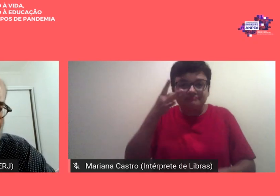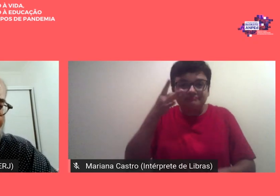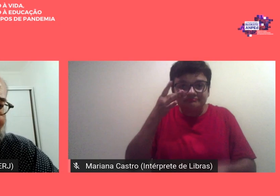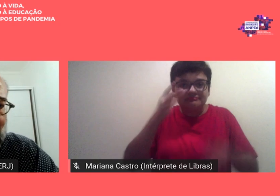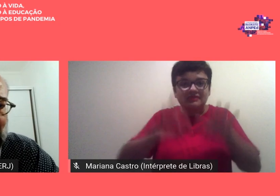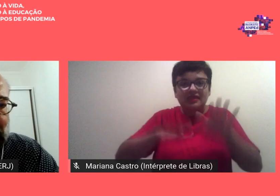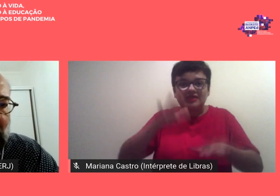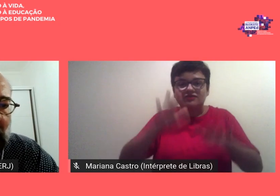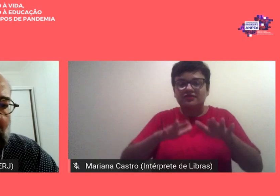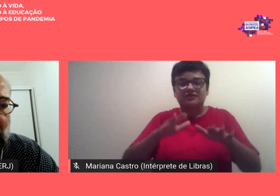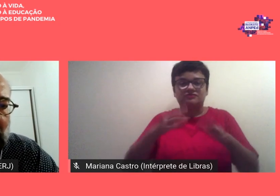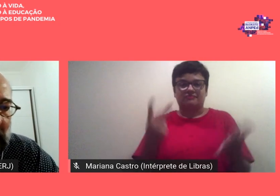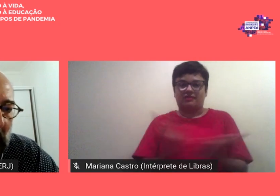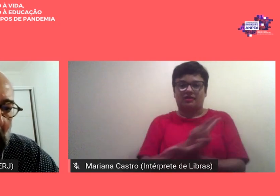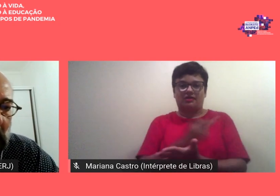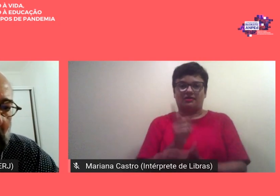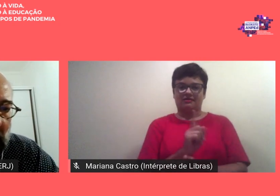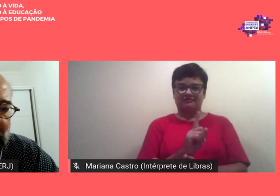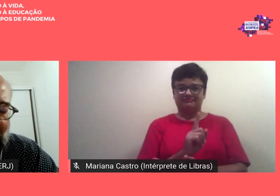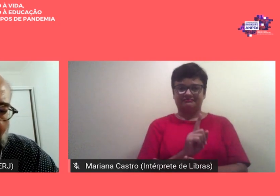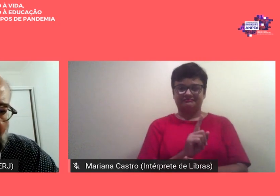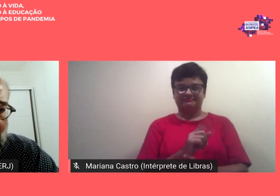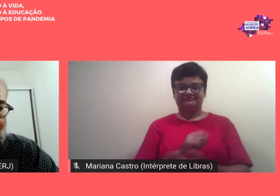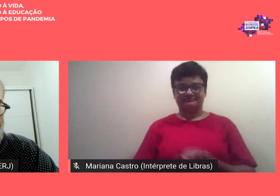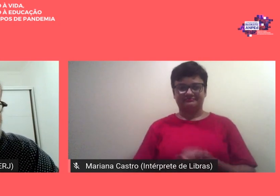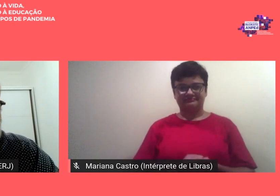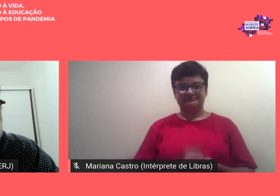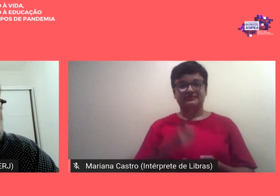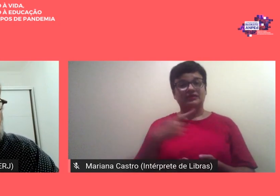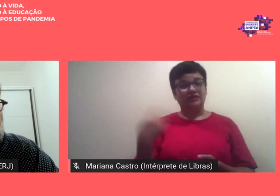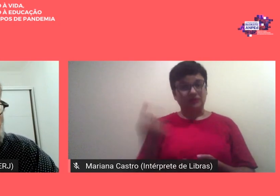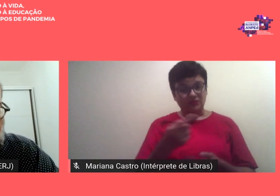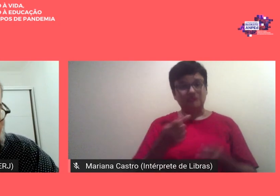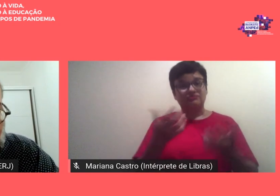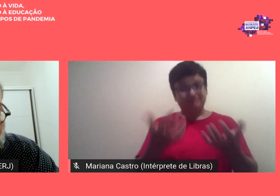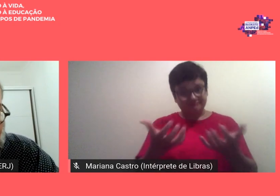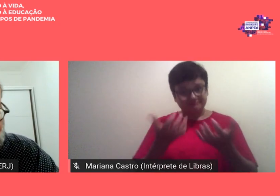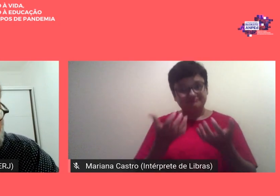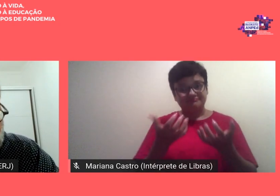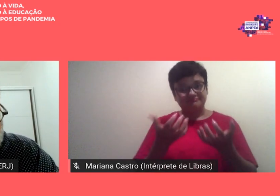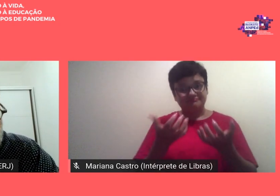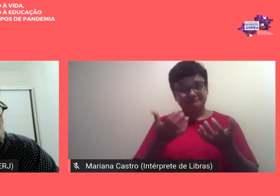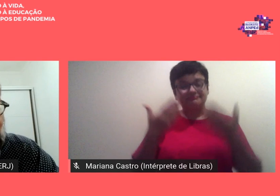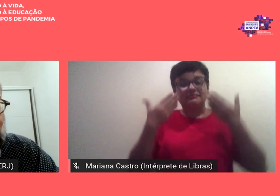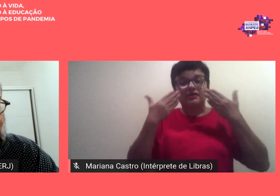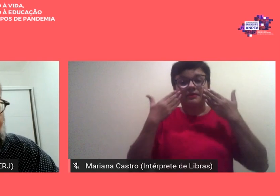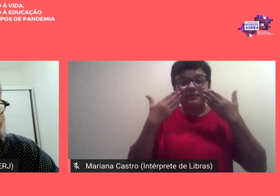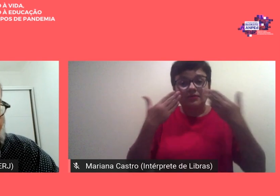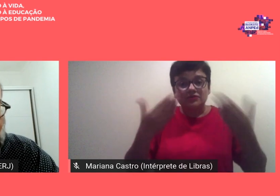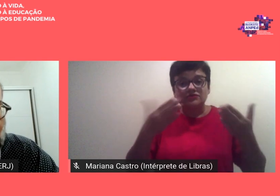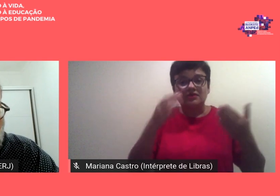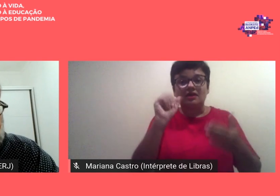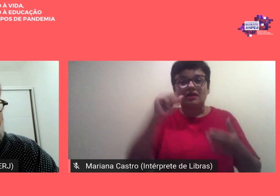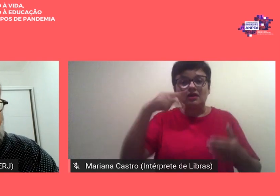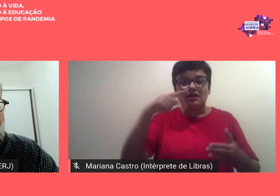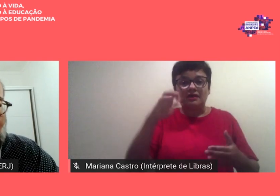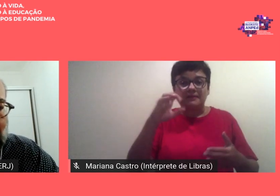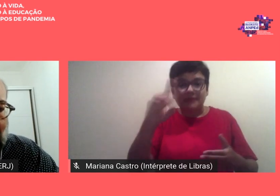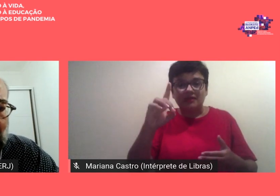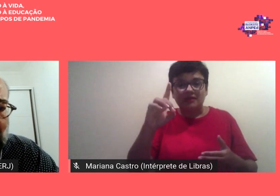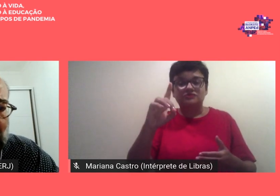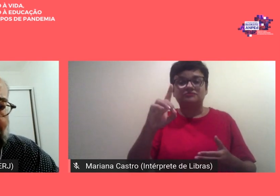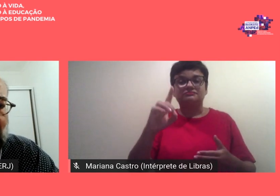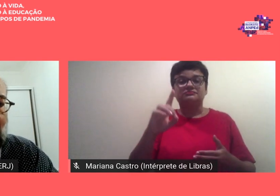tão óbvio assim então fizemos questão de que essa ampede não fosse